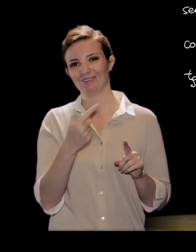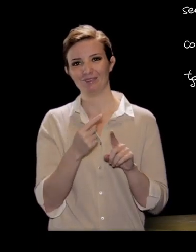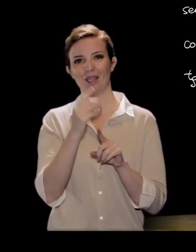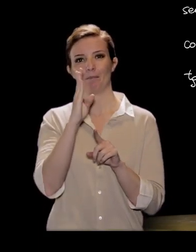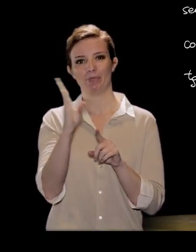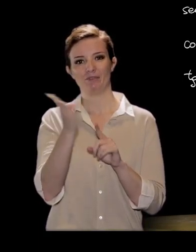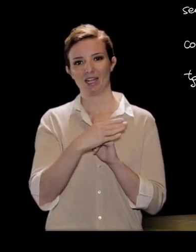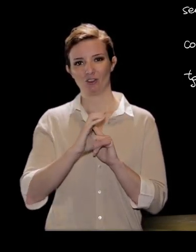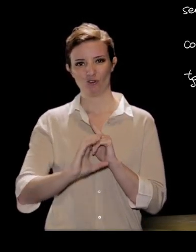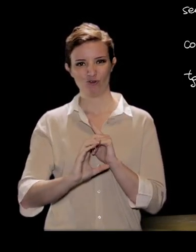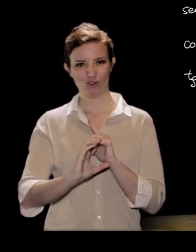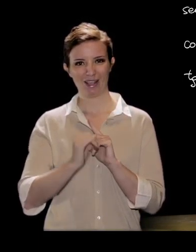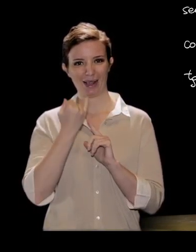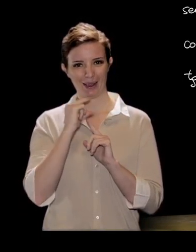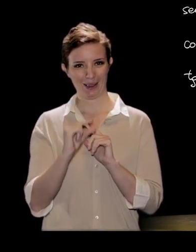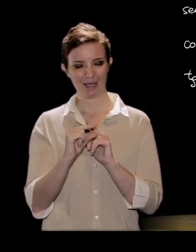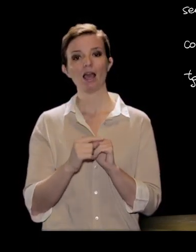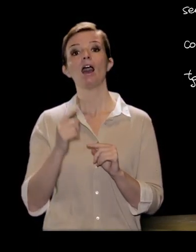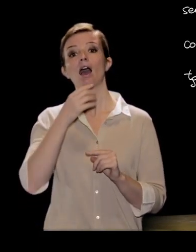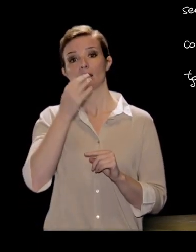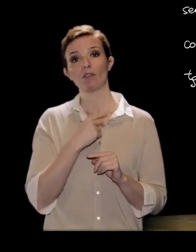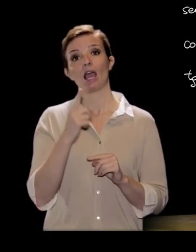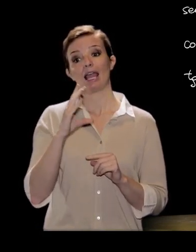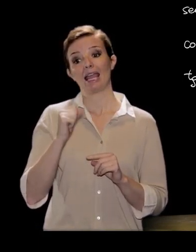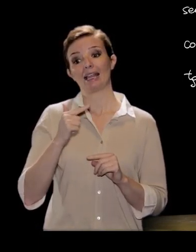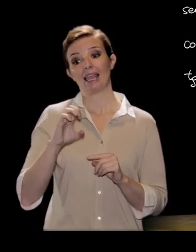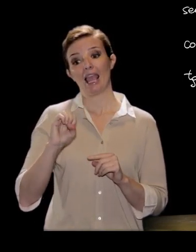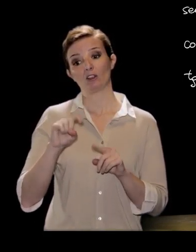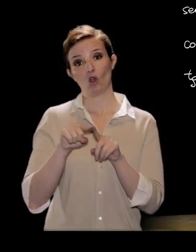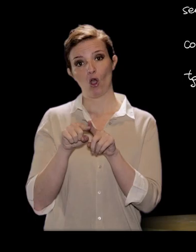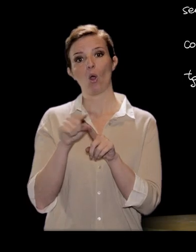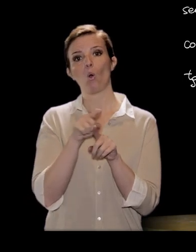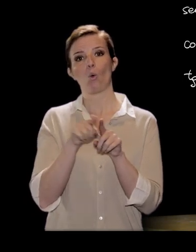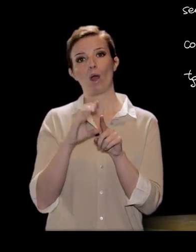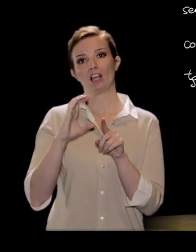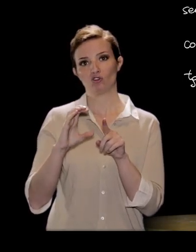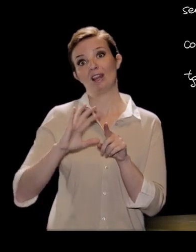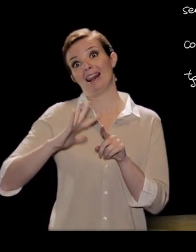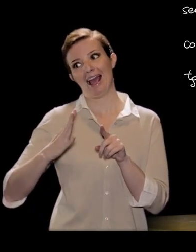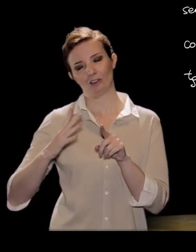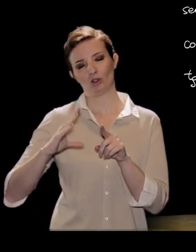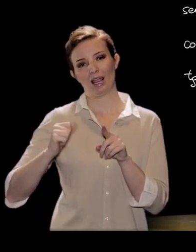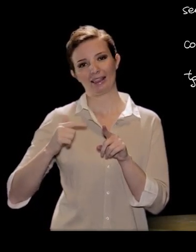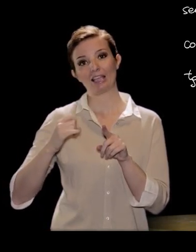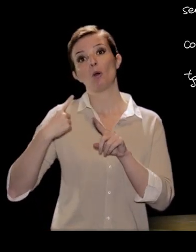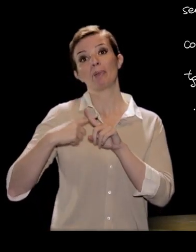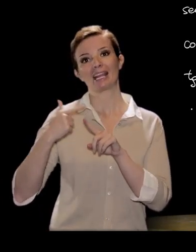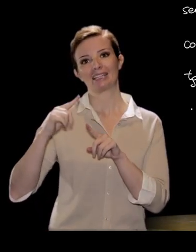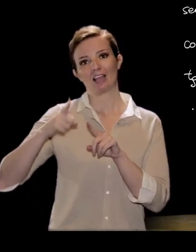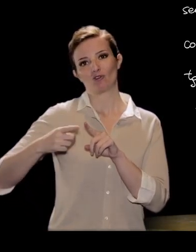C, vuol dire che un cateto è uguale a C, l'altro cateto, per la tangente di beta. E infine, possiamo